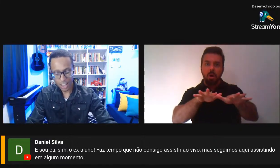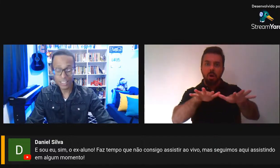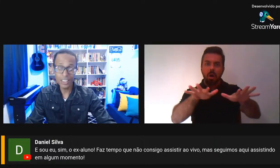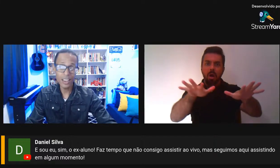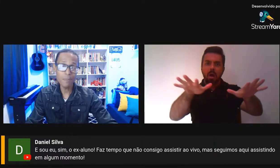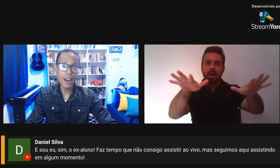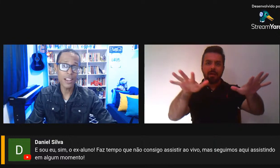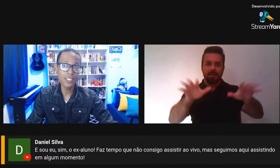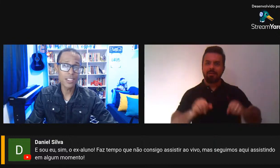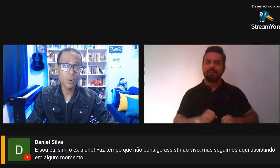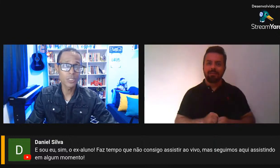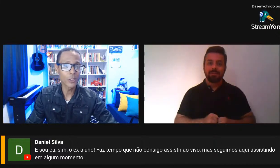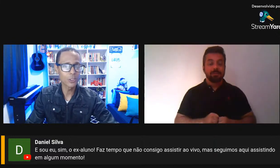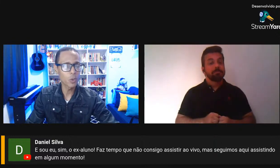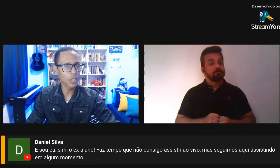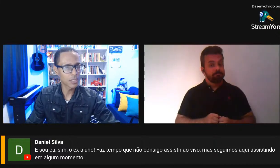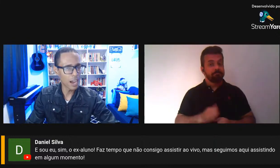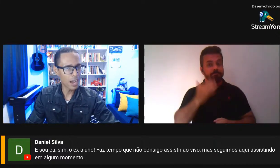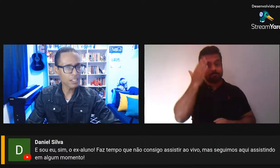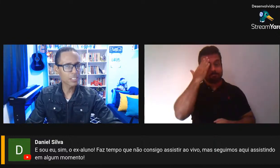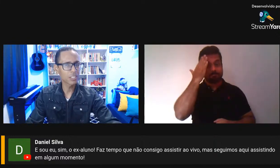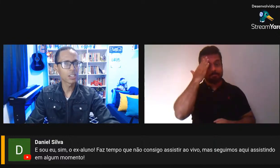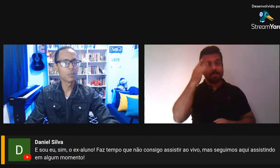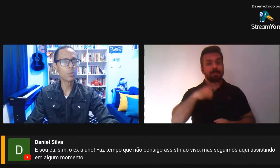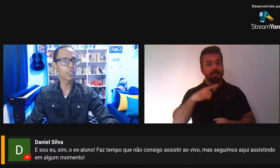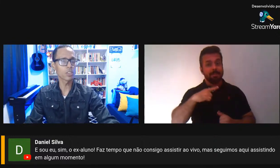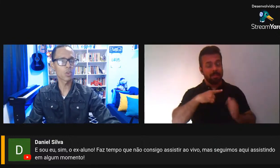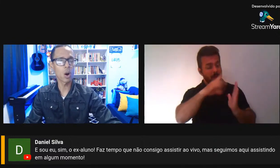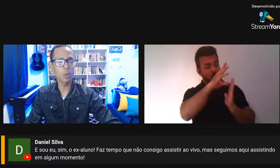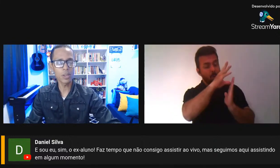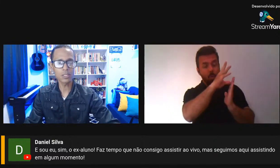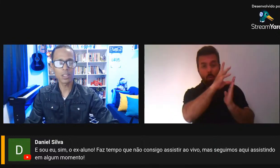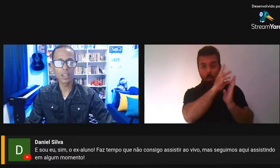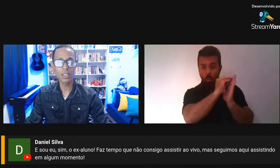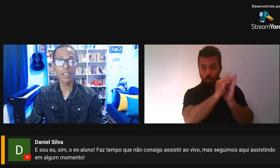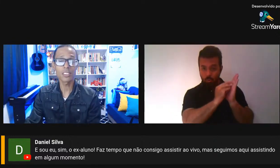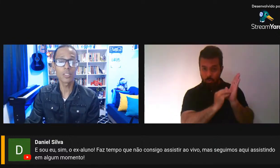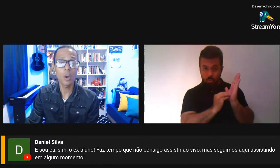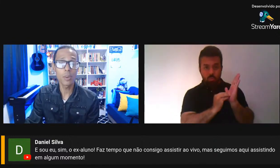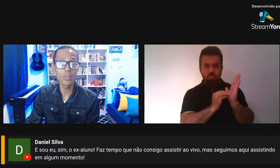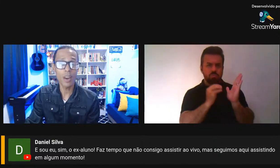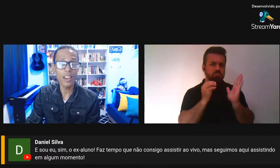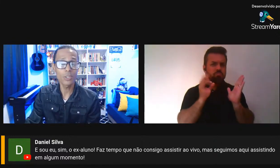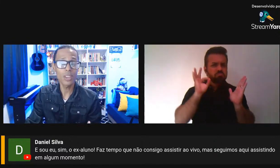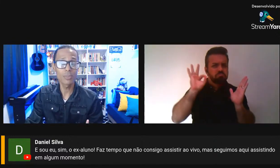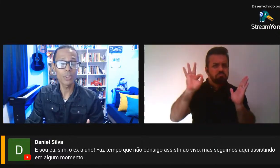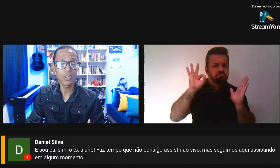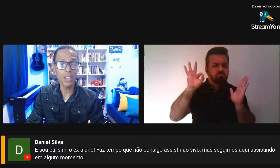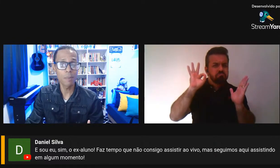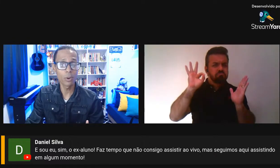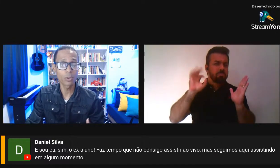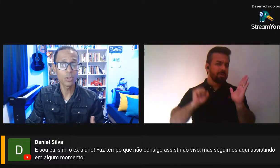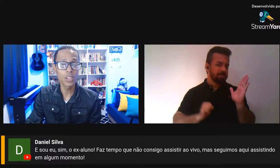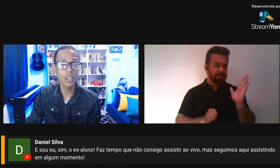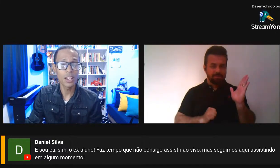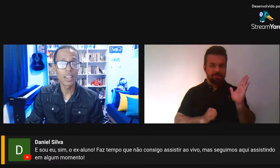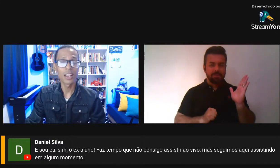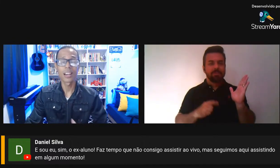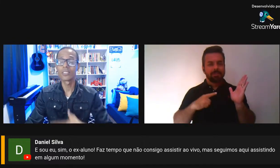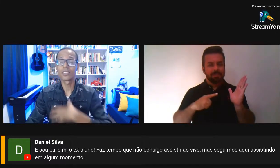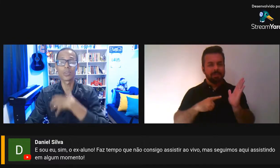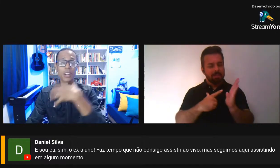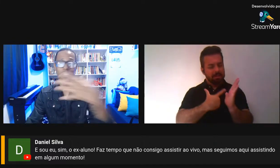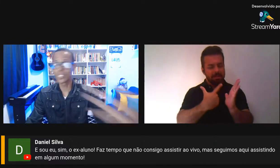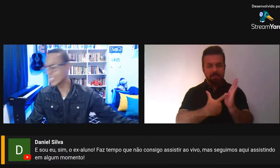porque aqui aparece conteúdo de qualidade, muitas obras, e essas obras vão ajudar você a produzir